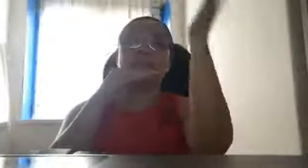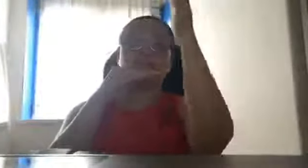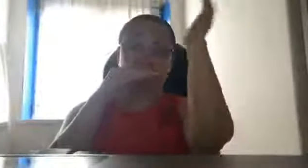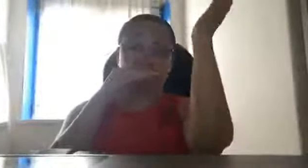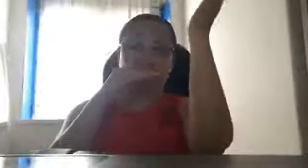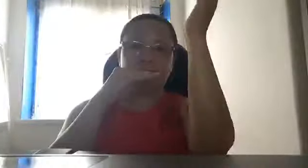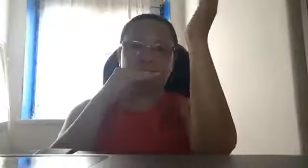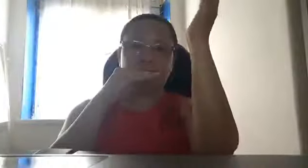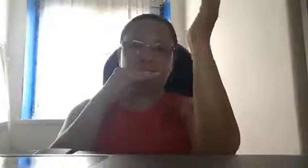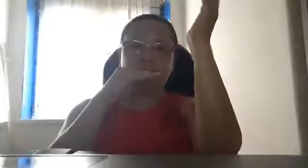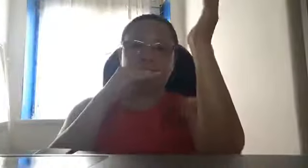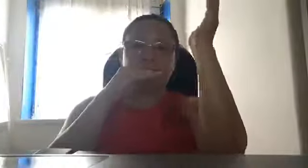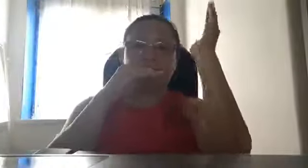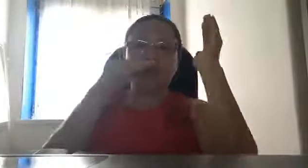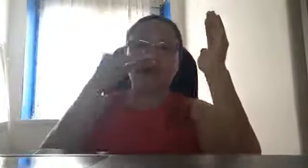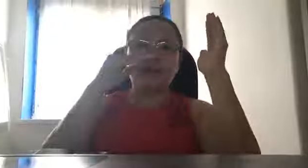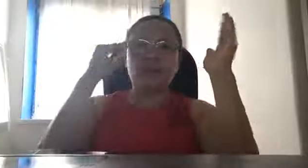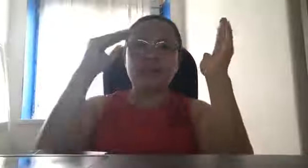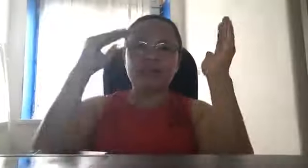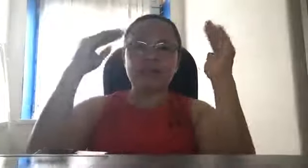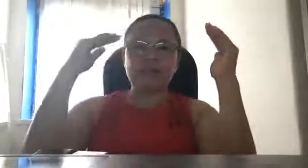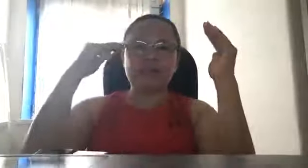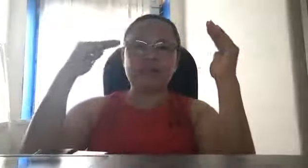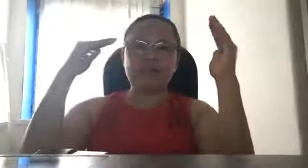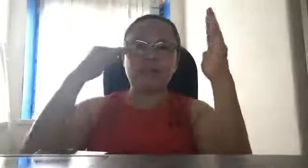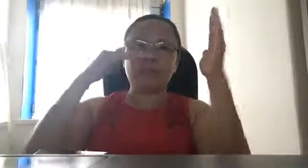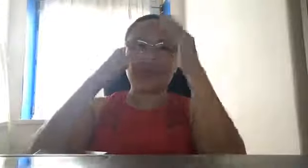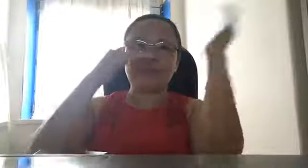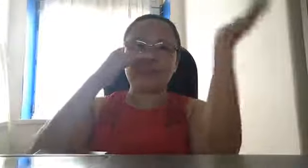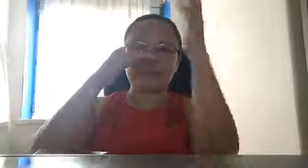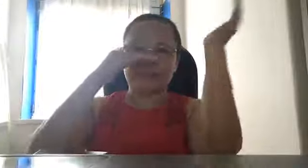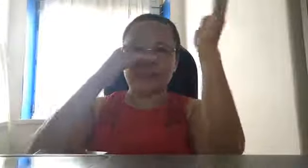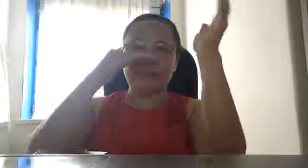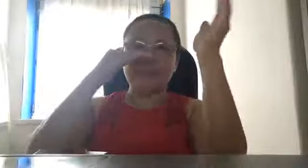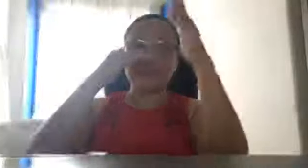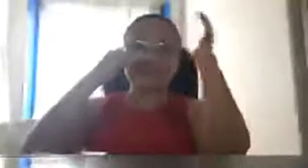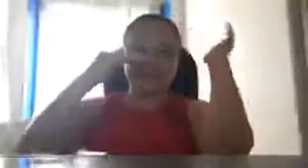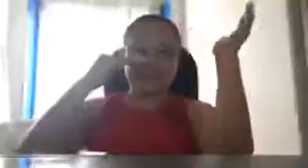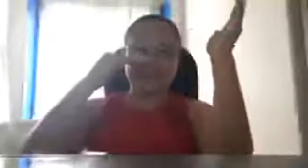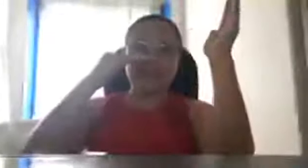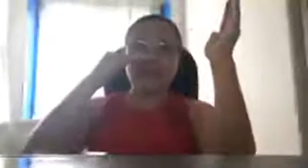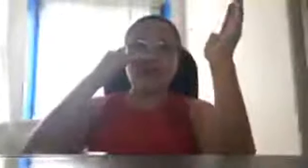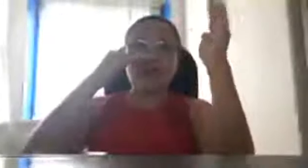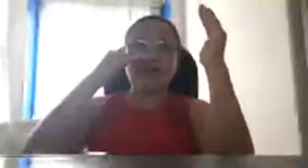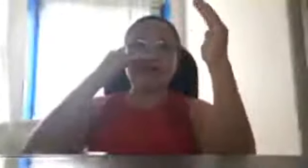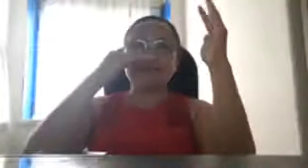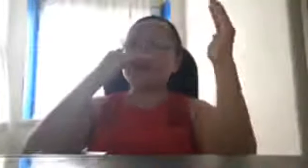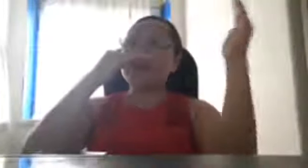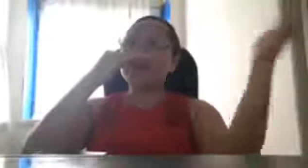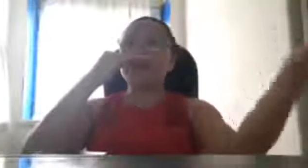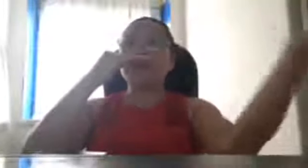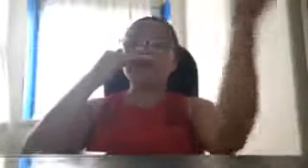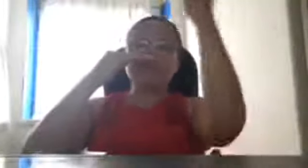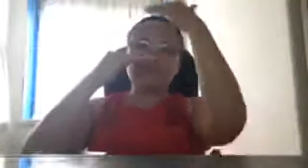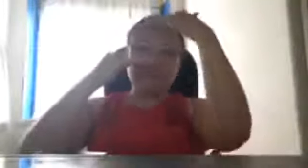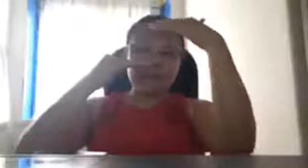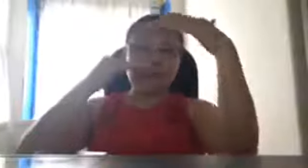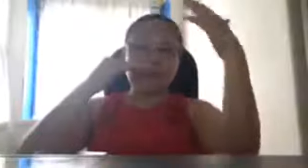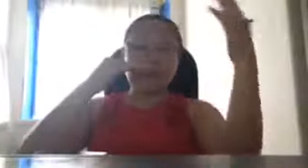radar, na, once na, itong air radar, air radar, once na, jet plane man